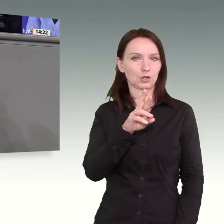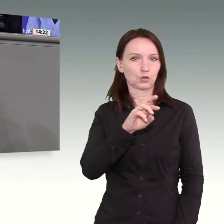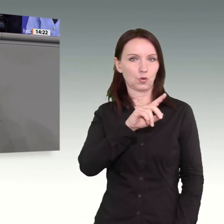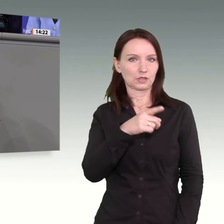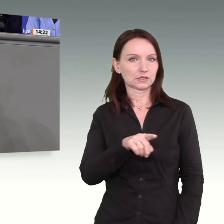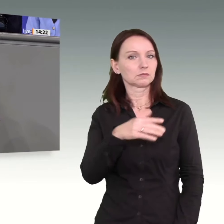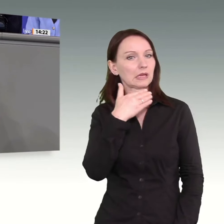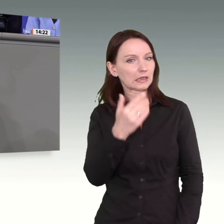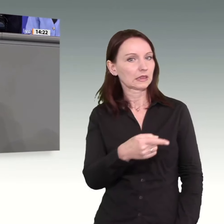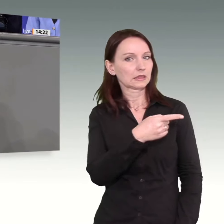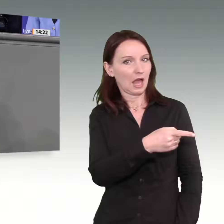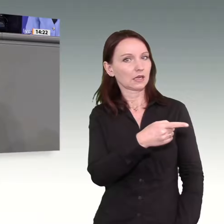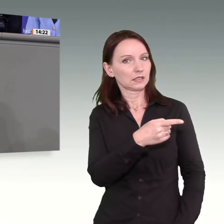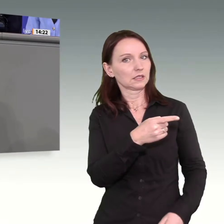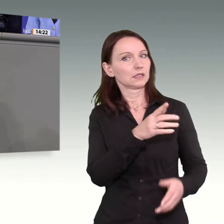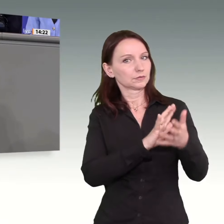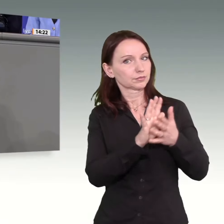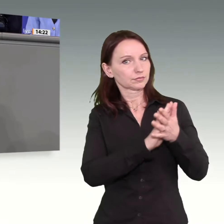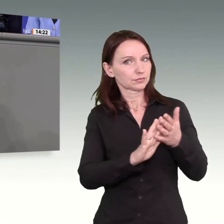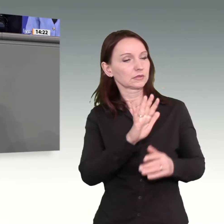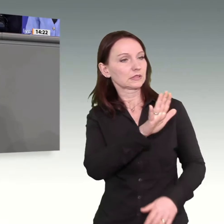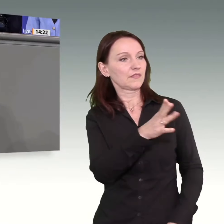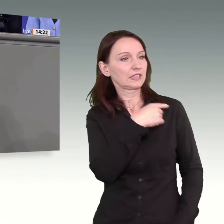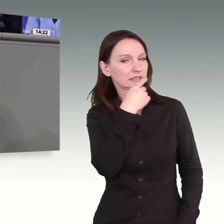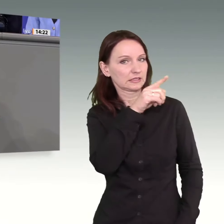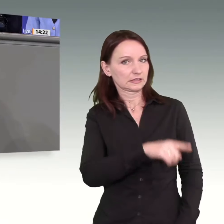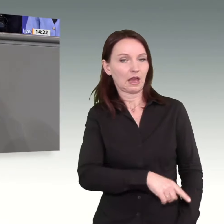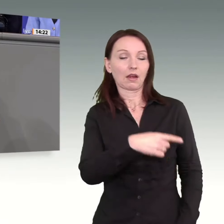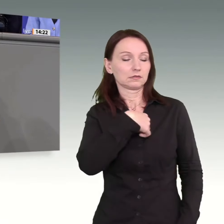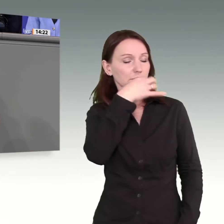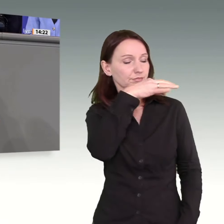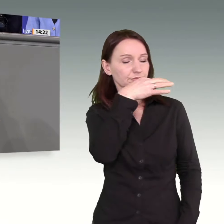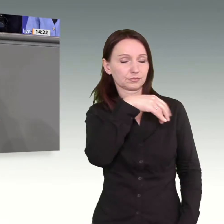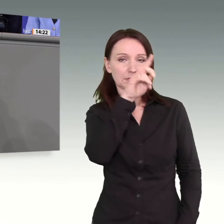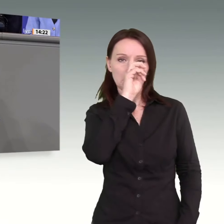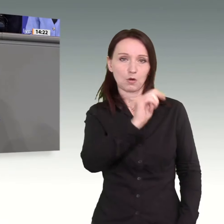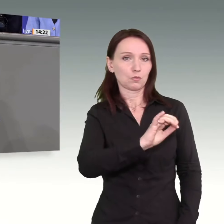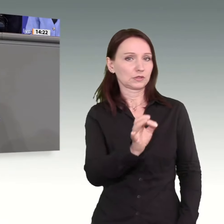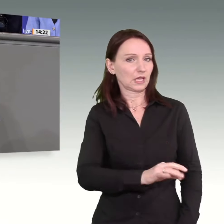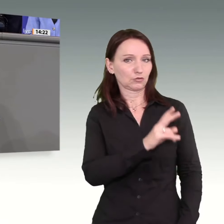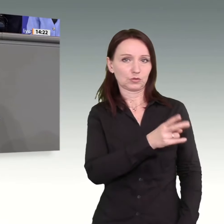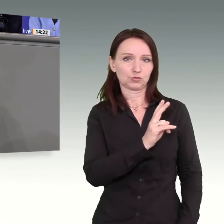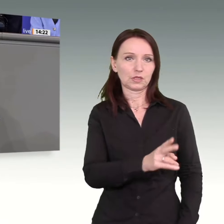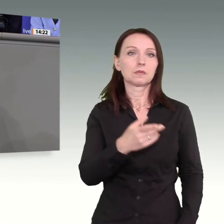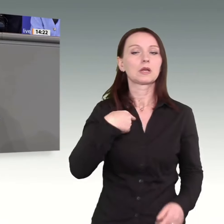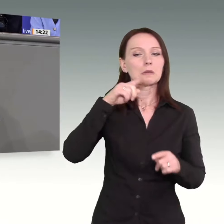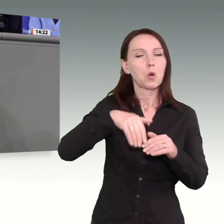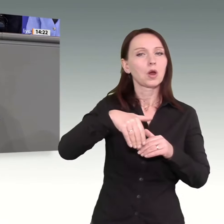für Ihre Ausführungen. Ich unterschreibe das zu 100 Prozent, was Sie dort gesagt haben. Was haben wir zu tun in den nächsten Monaten?